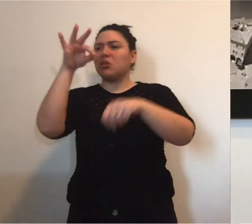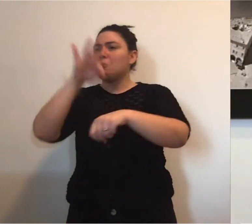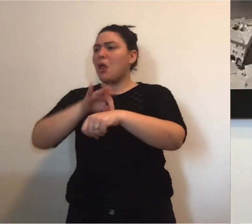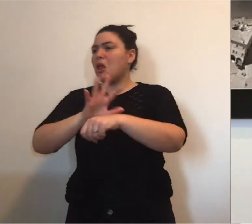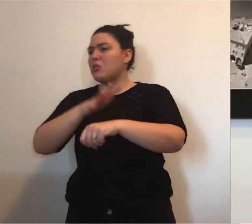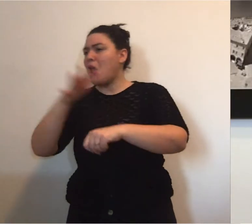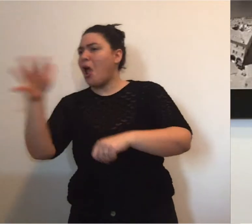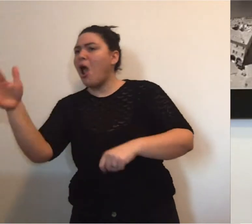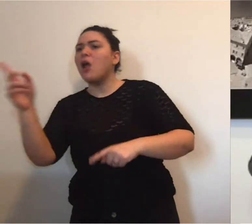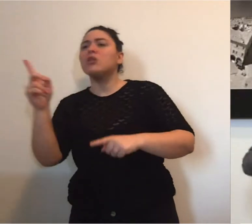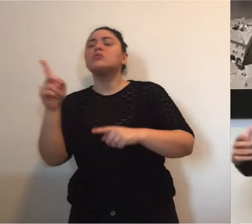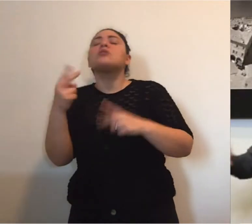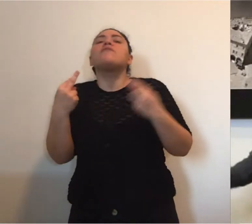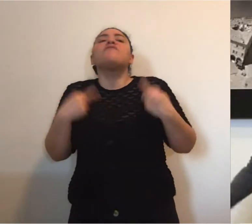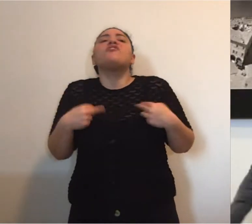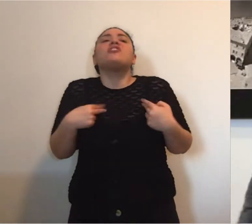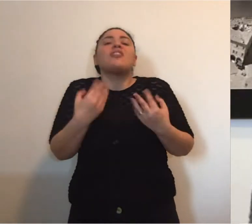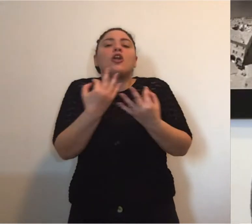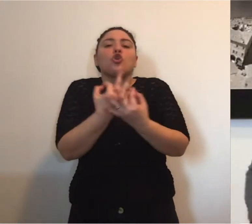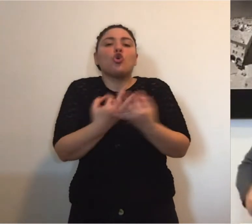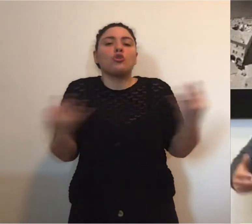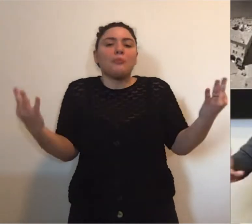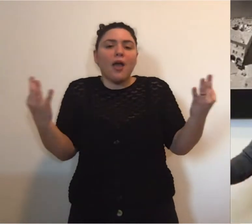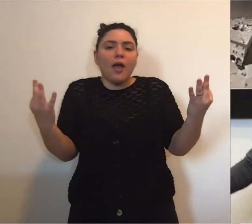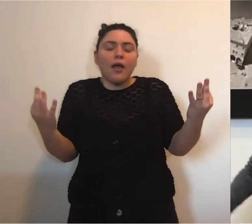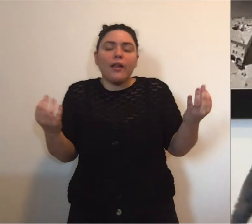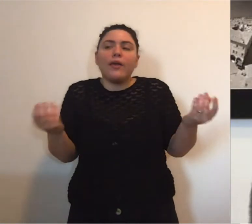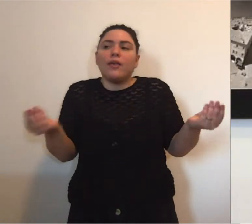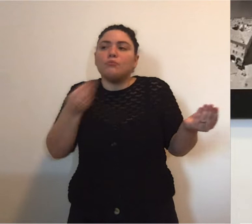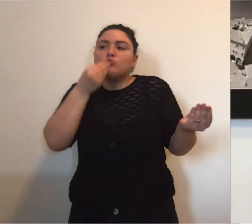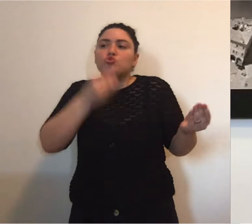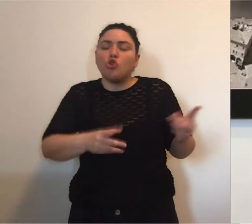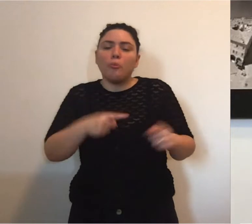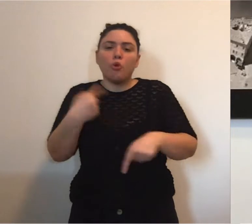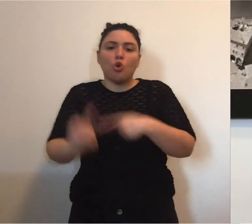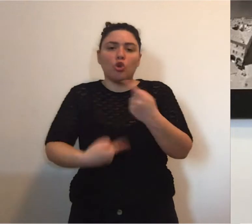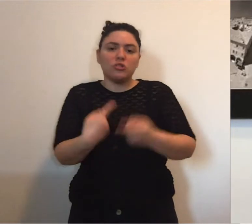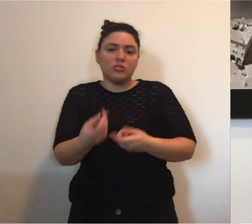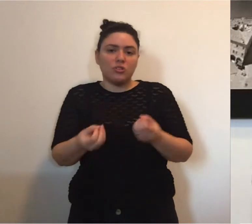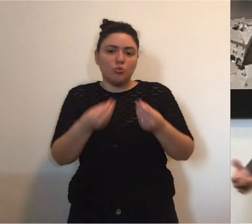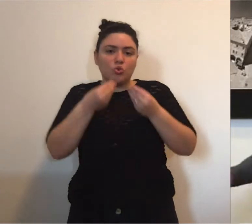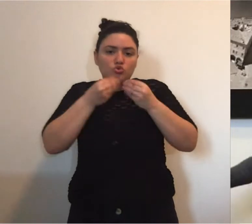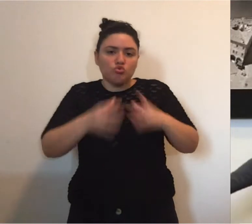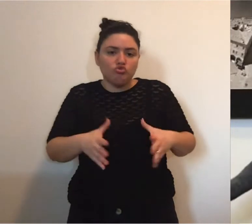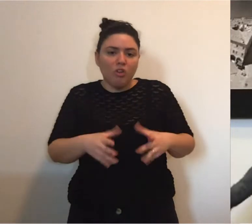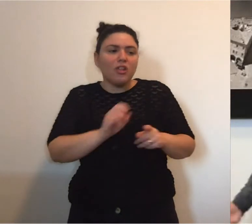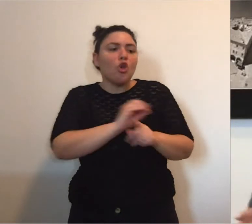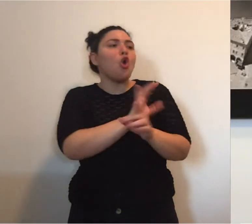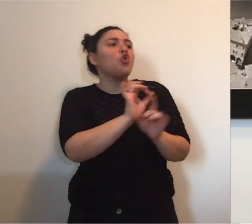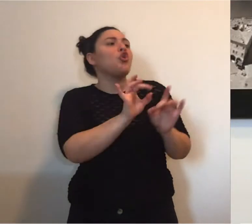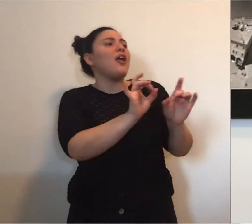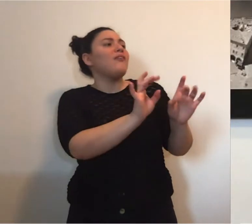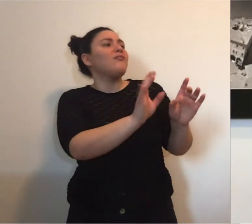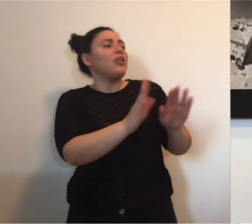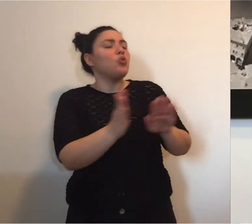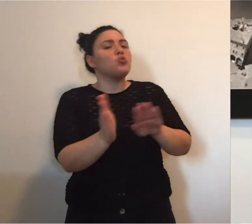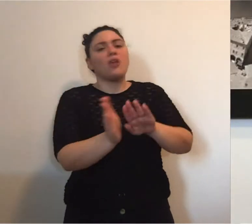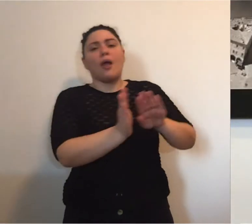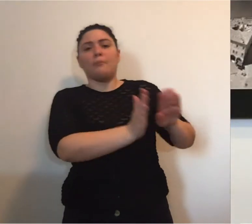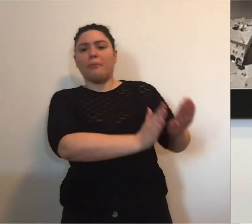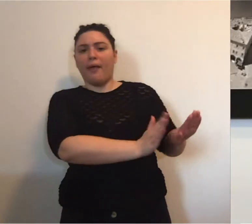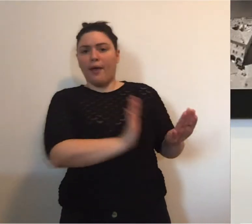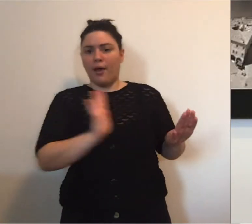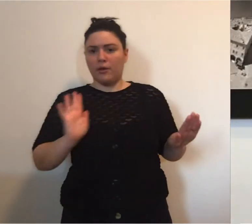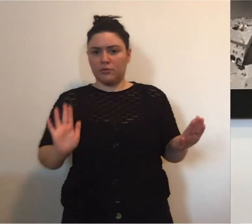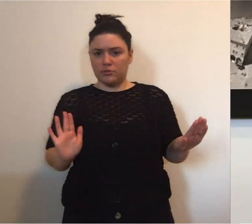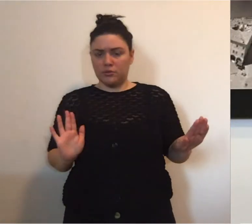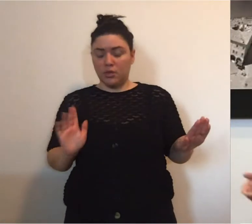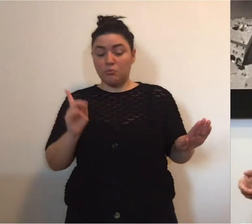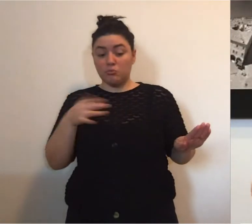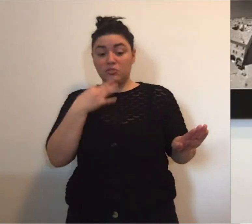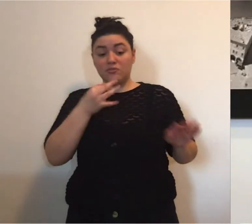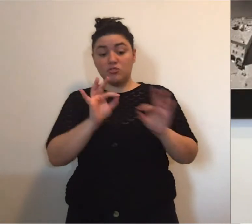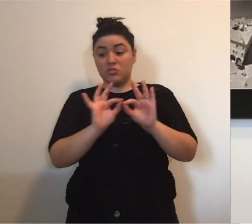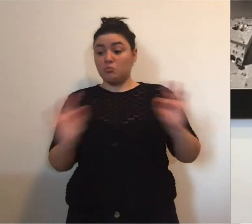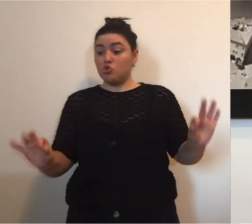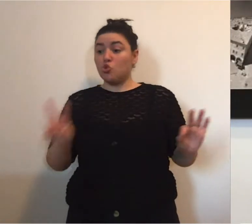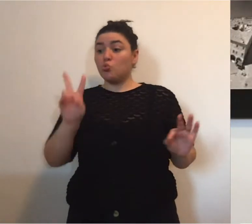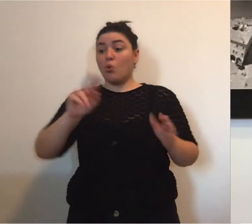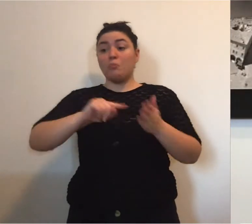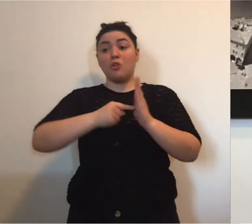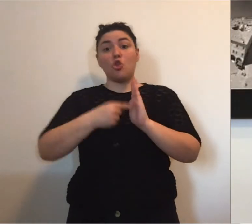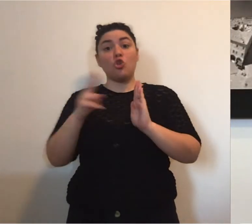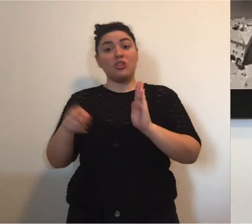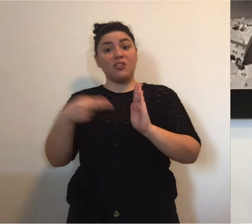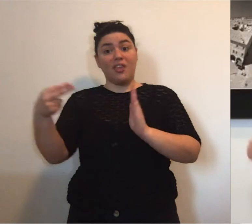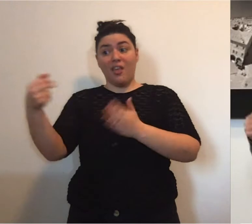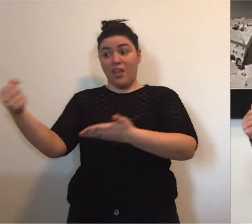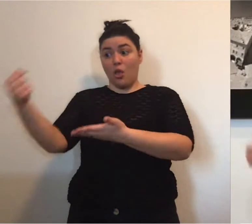sicurezza a tutte le altre patologie, incidenti, a quello che succede nella vita che ahimè continua a succedere